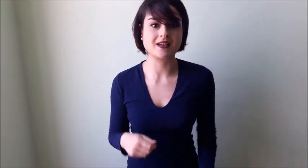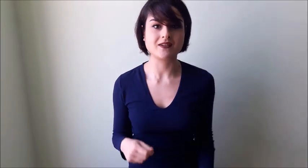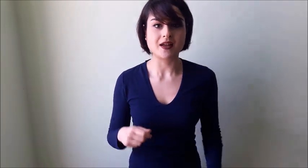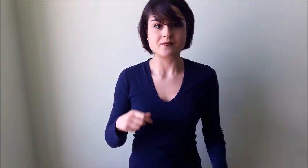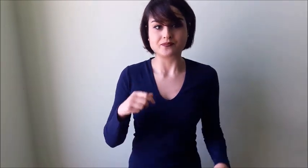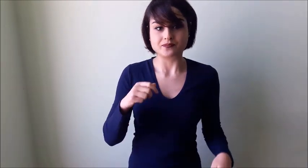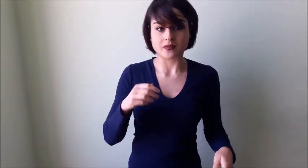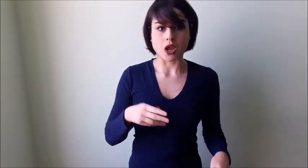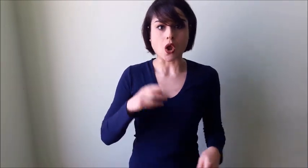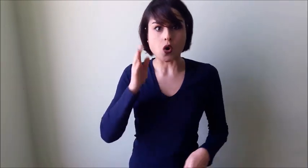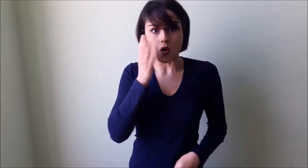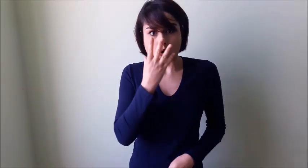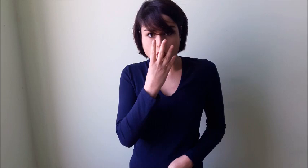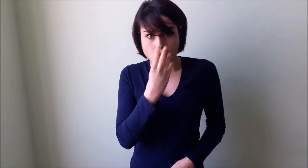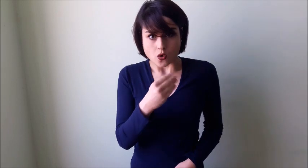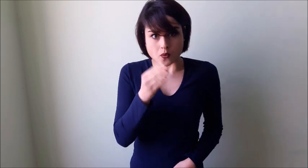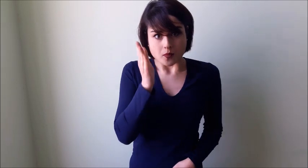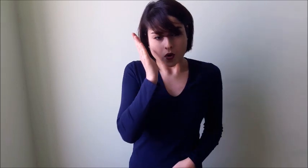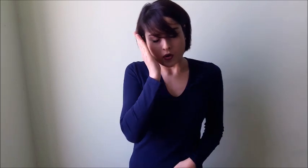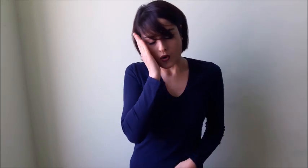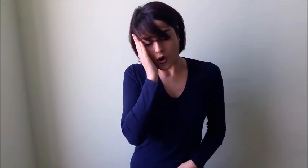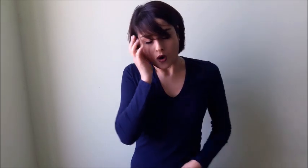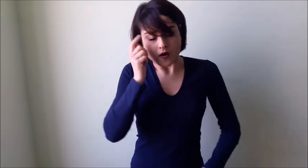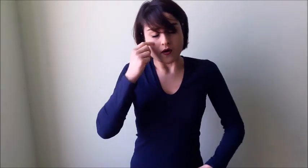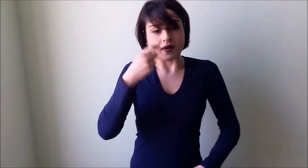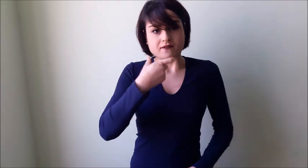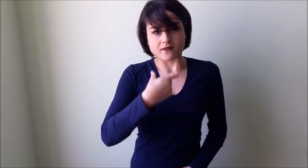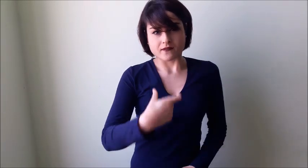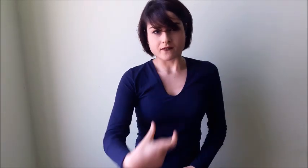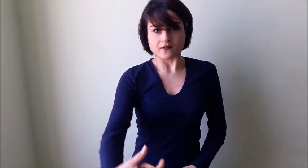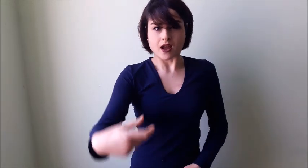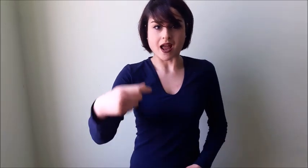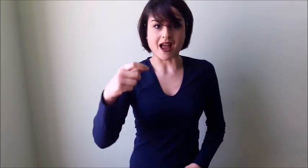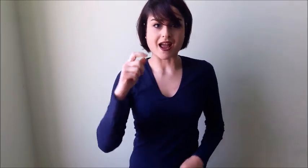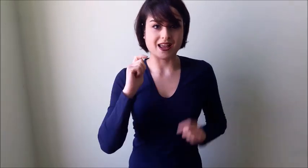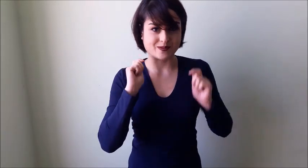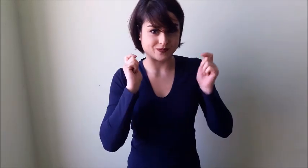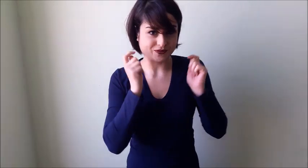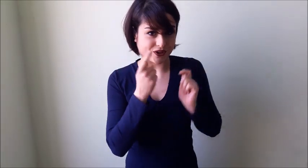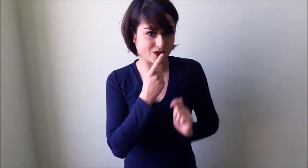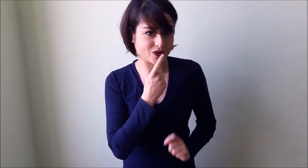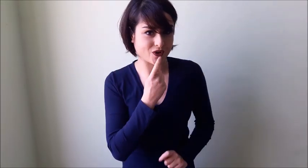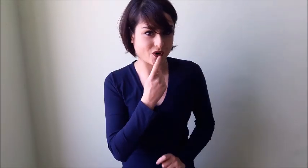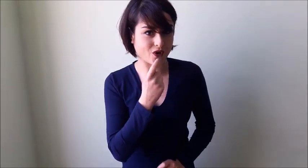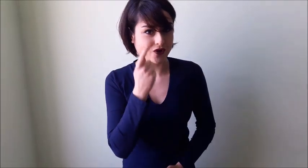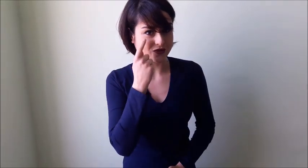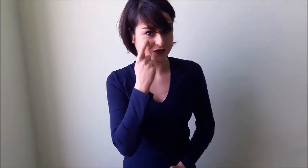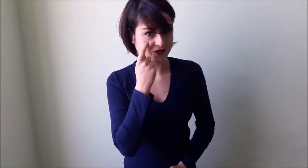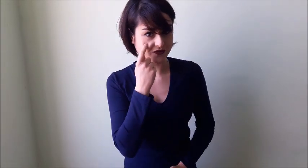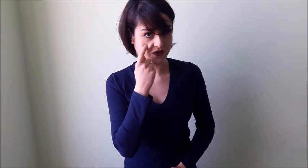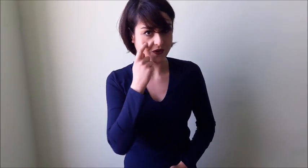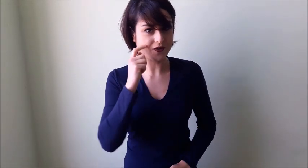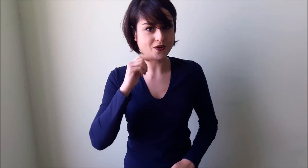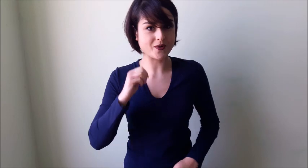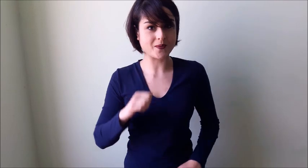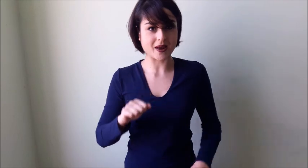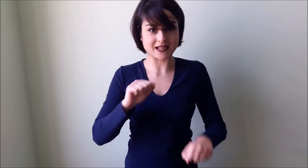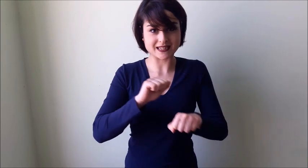Mentre il lupo continuava a dormire, Cappuccetto Rosso, furba, andò a prendere